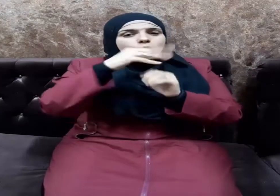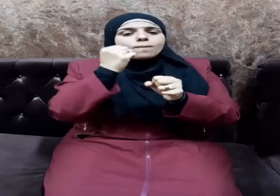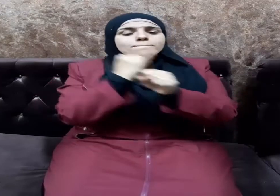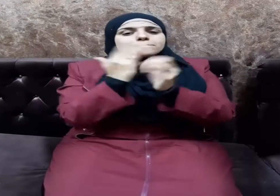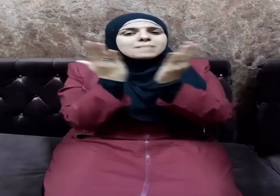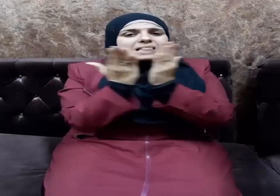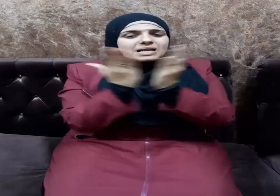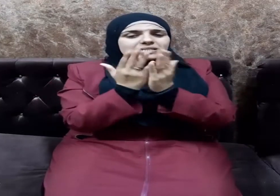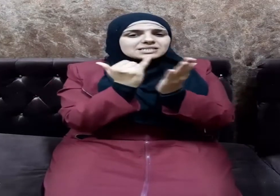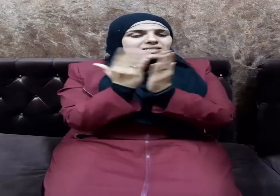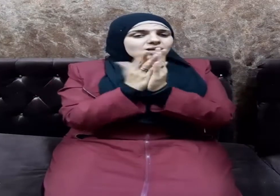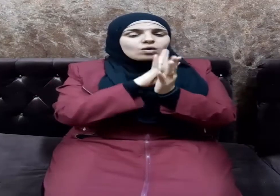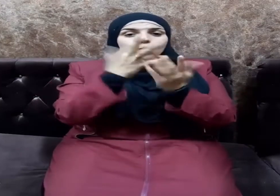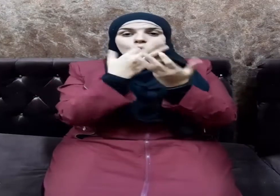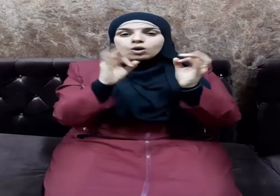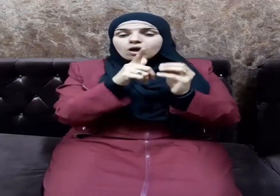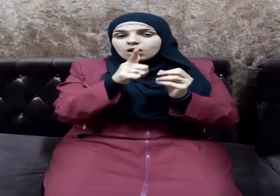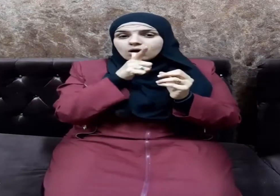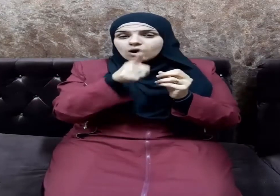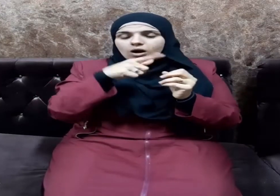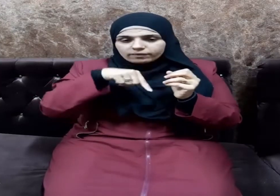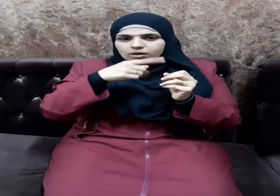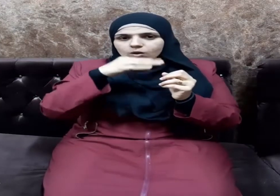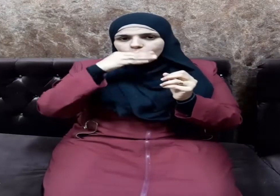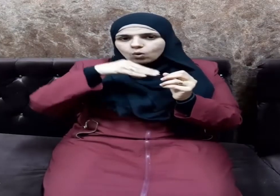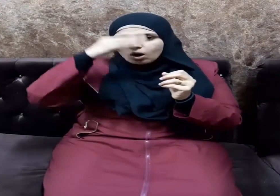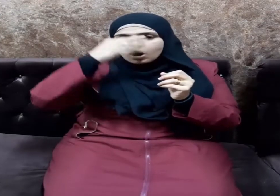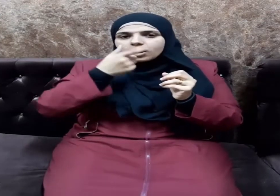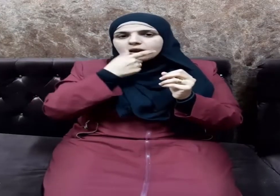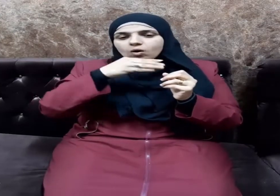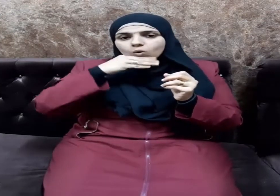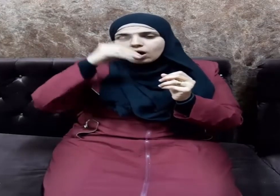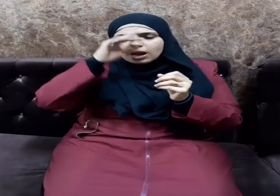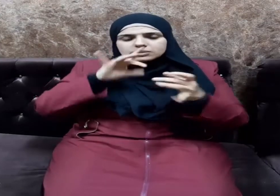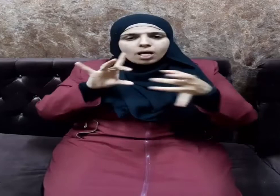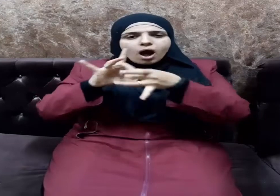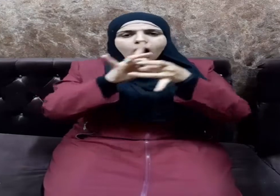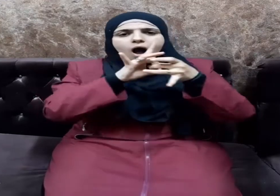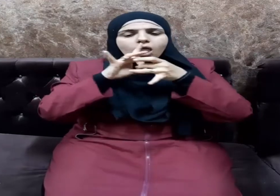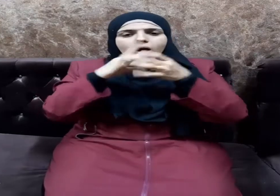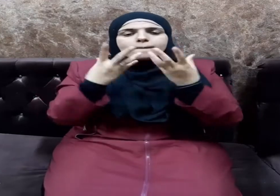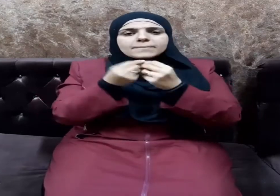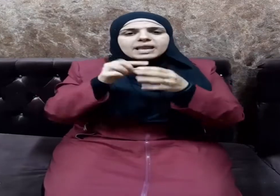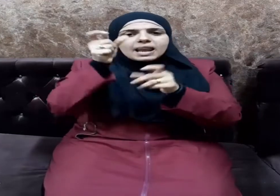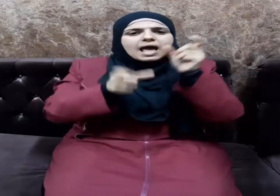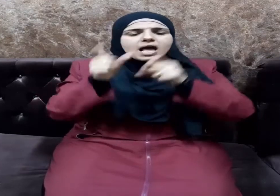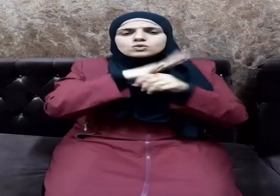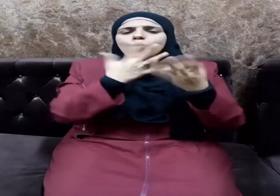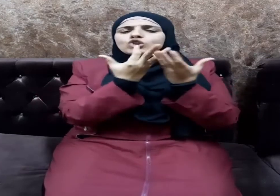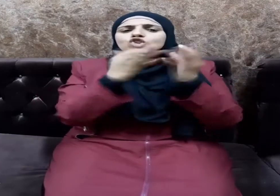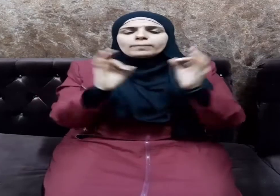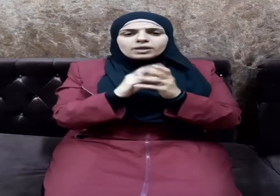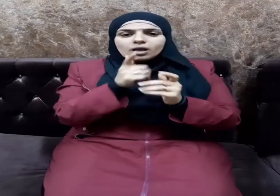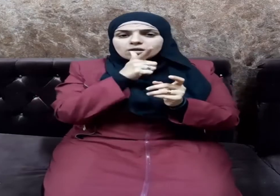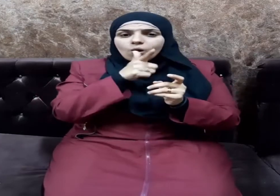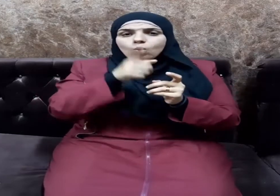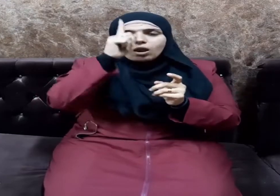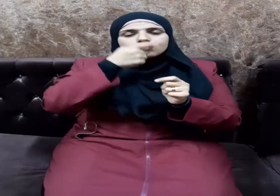ذلك فقد وطد القرآن الكريم العلاقة بين الناس جميعا حيث قال